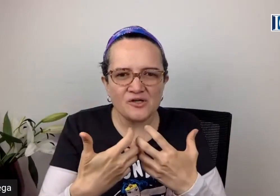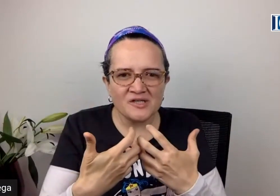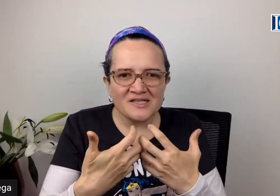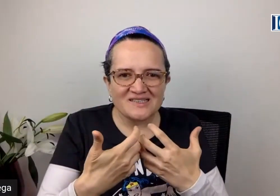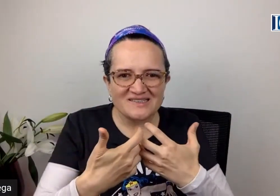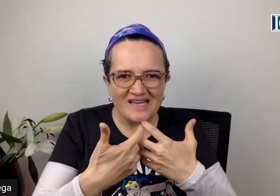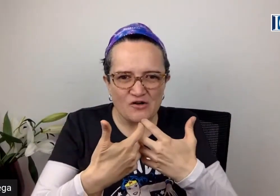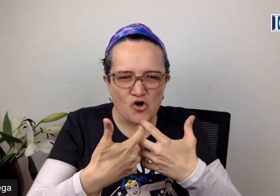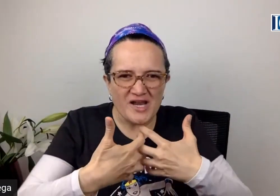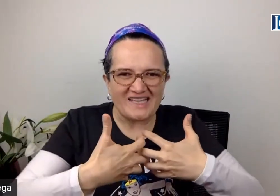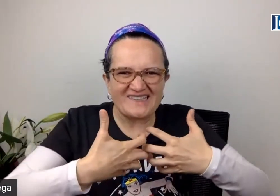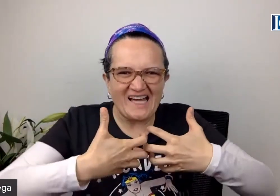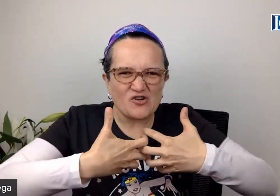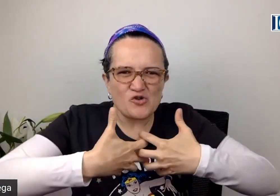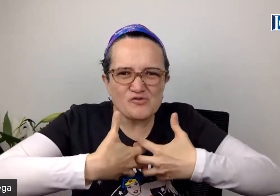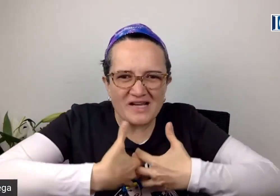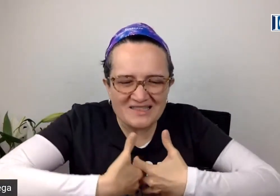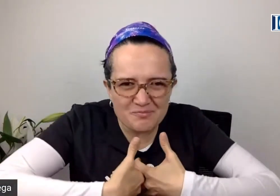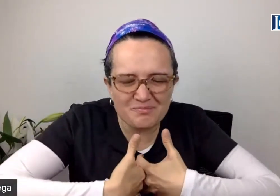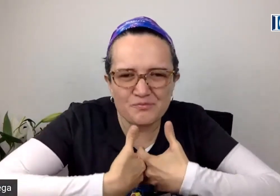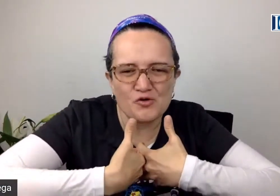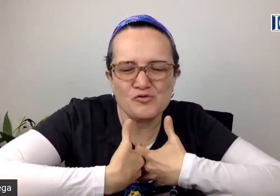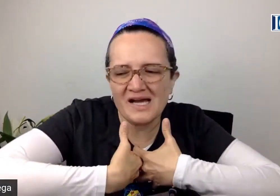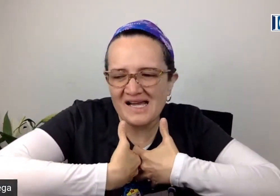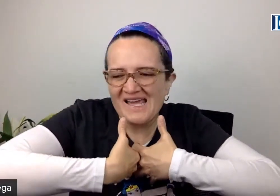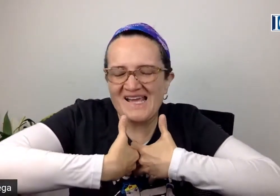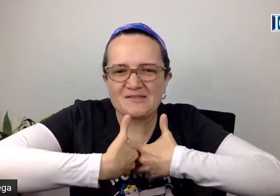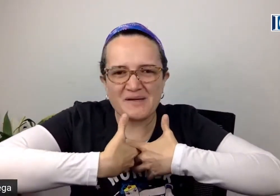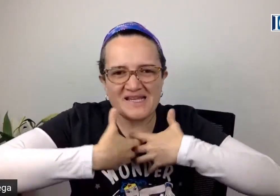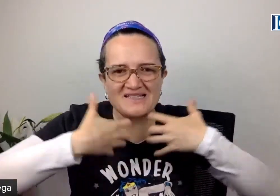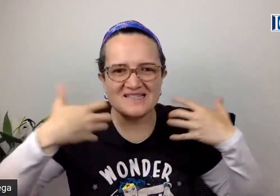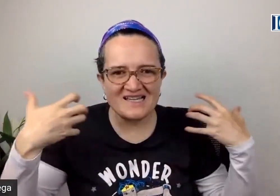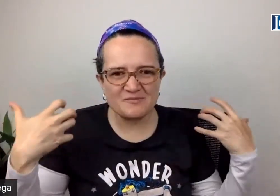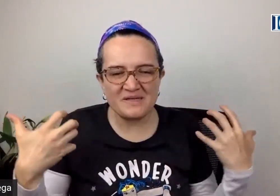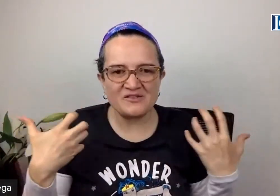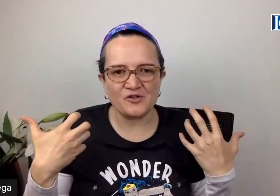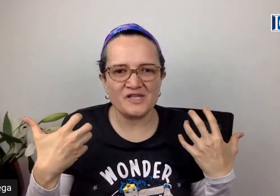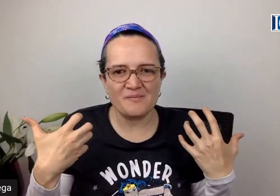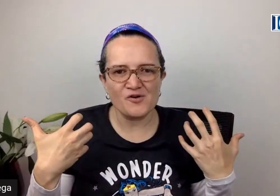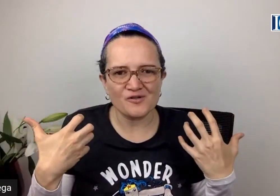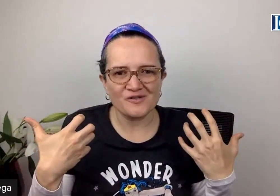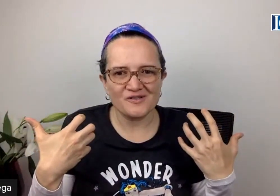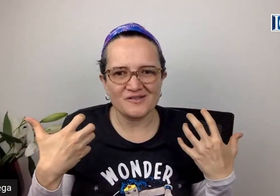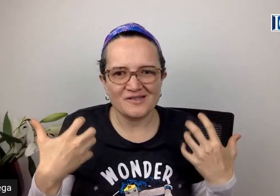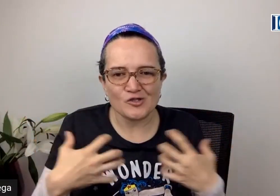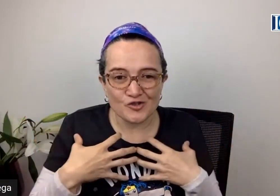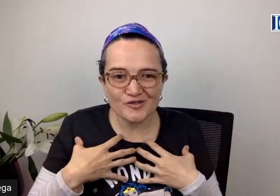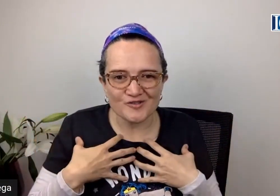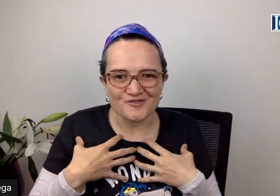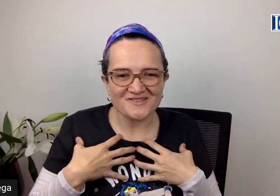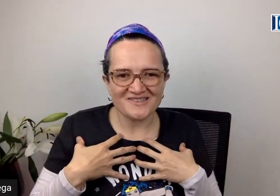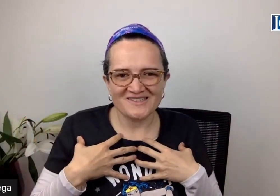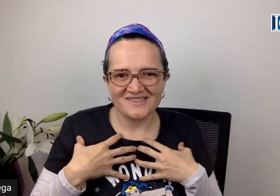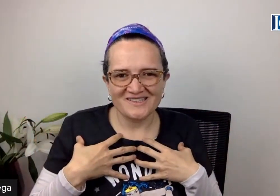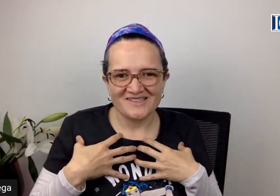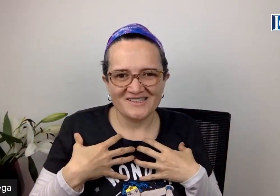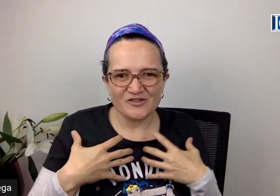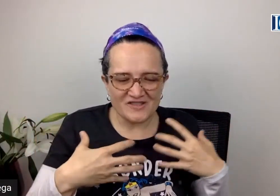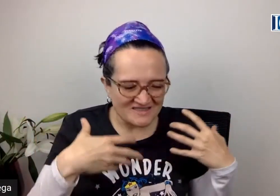de conectar con una experiencia de esplendor y de amor? Nosotros, los que